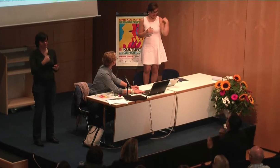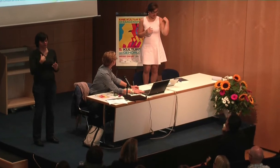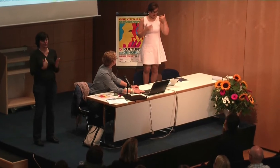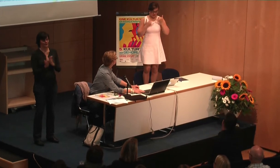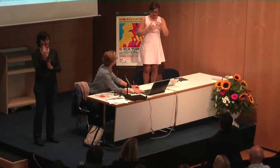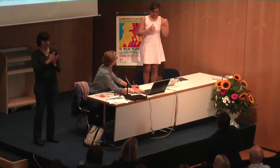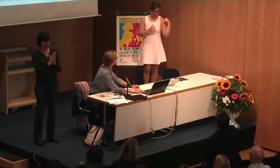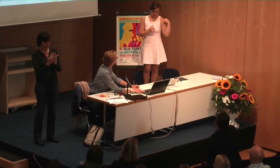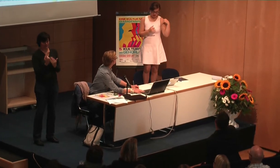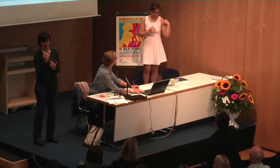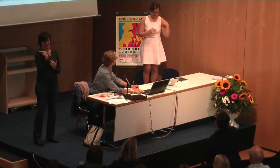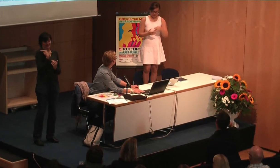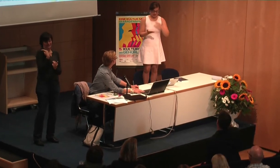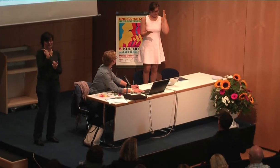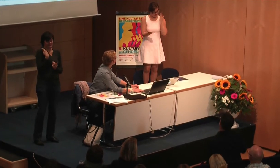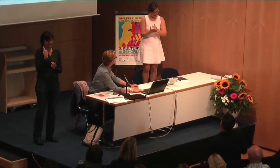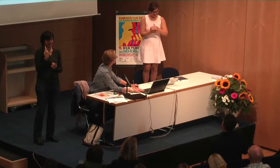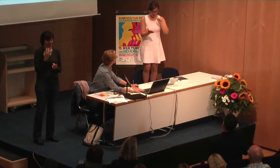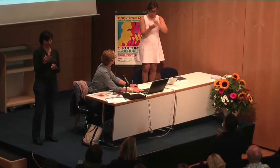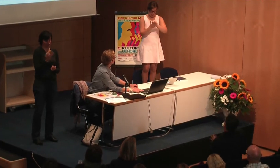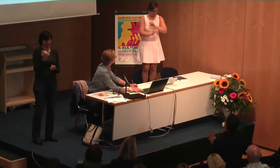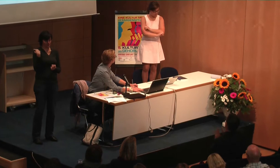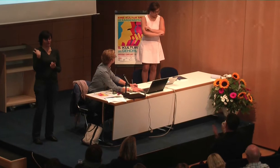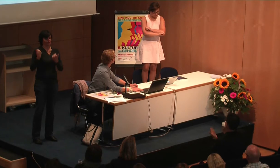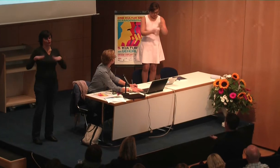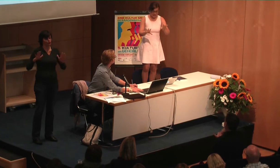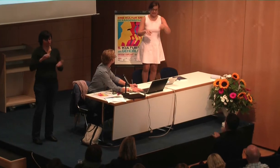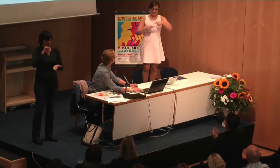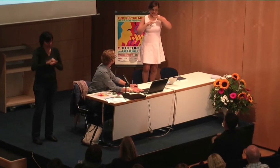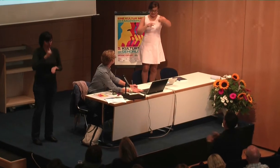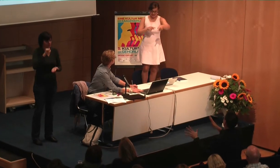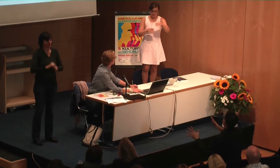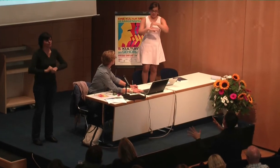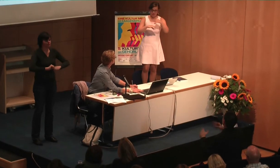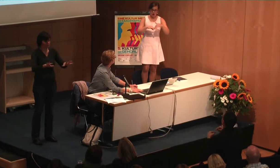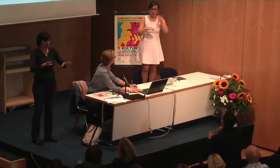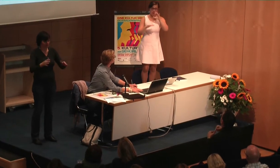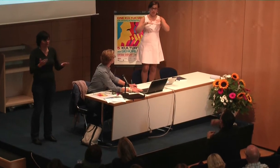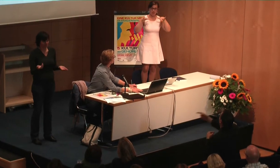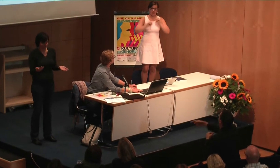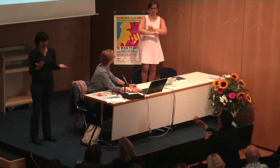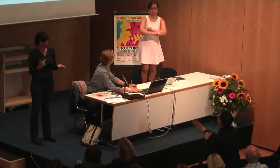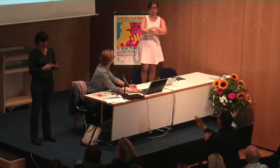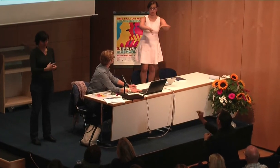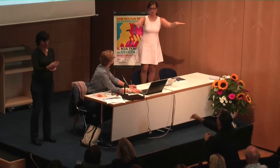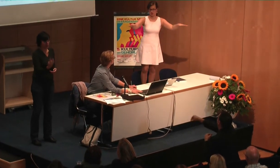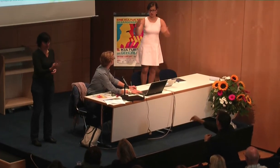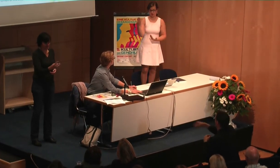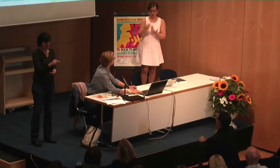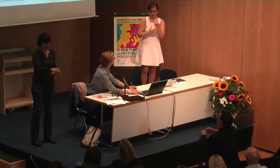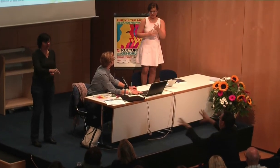neues Buch dazu rausgegeben. Das ist am letzten Freitag jetzt fertig geworden und wird dann am Mittwoch beim Europaparlament